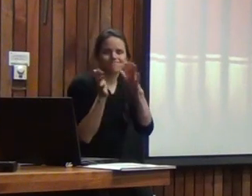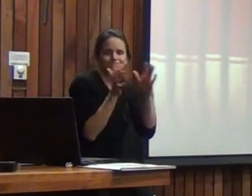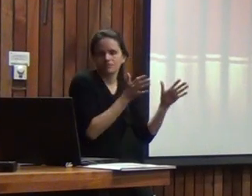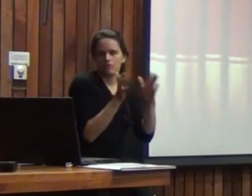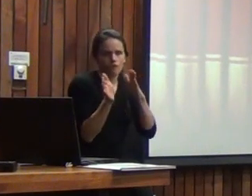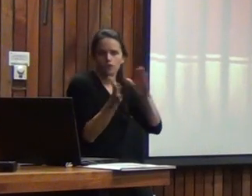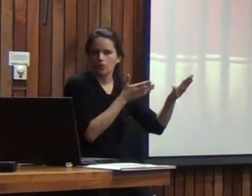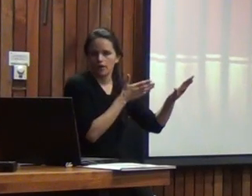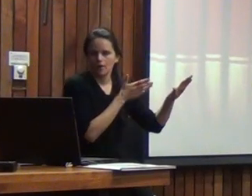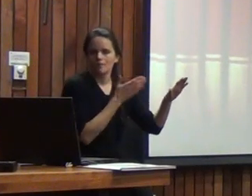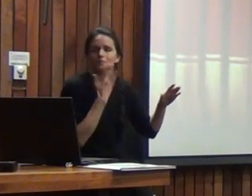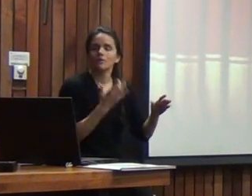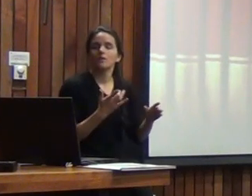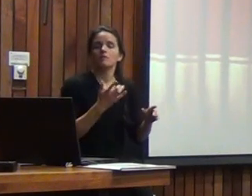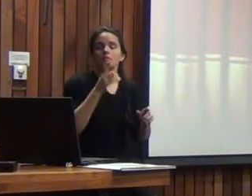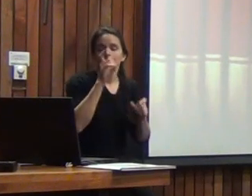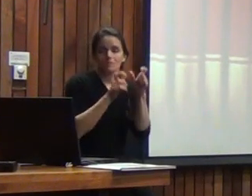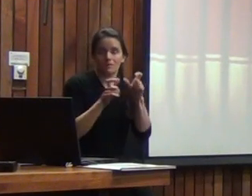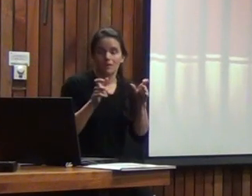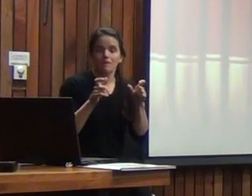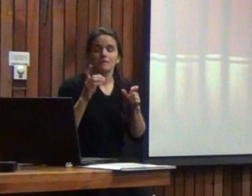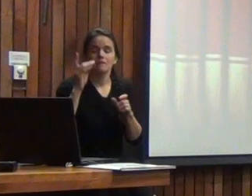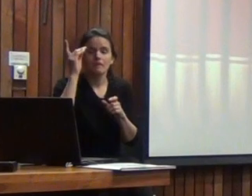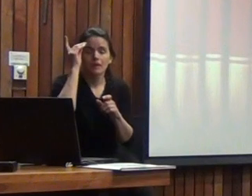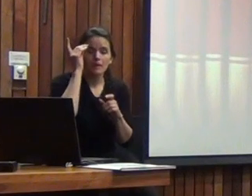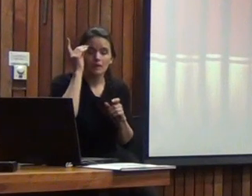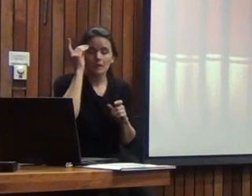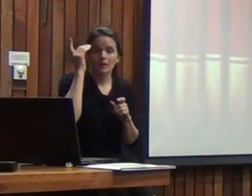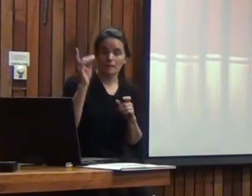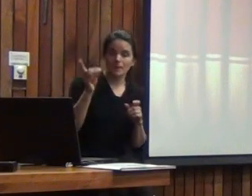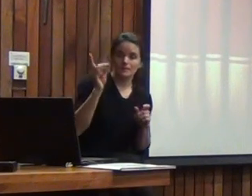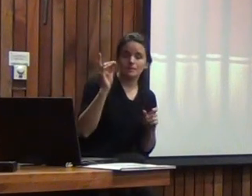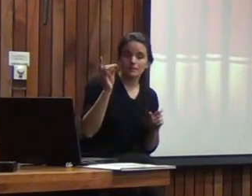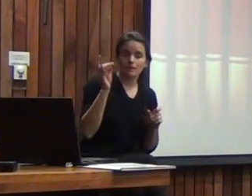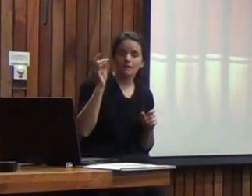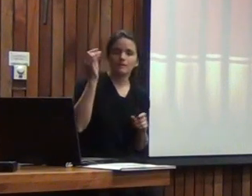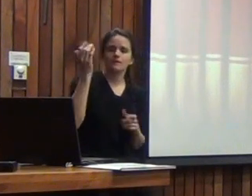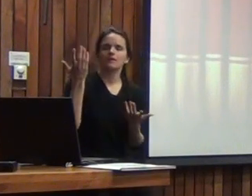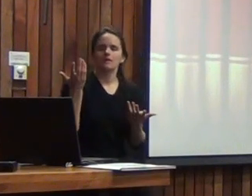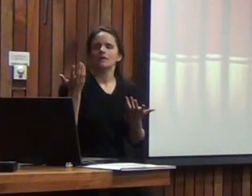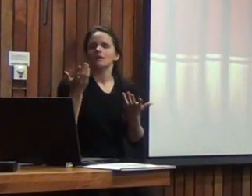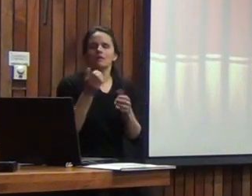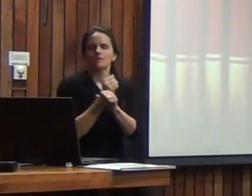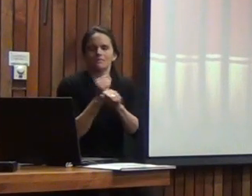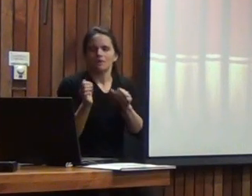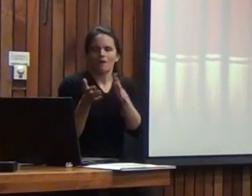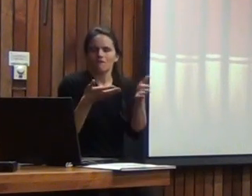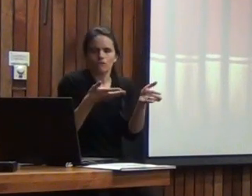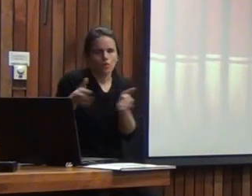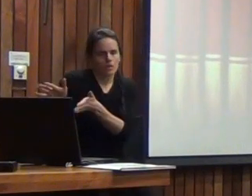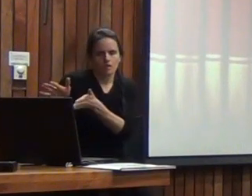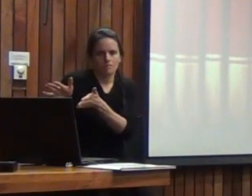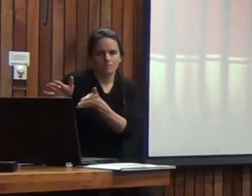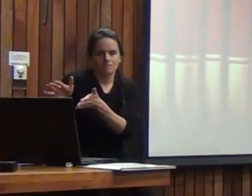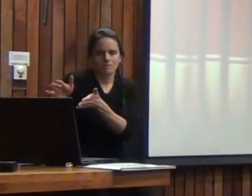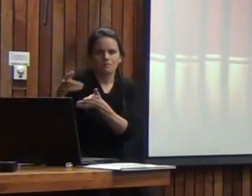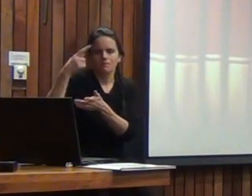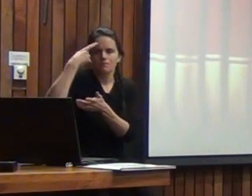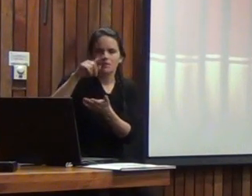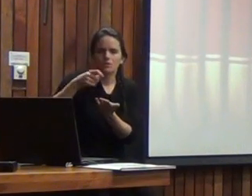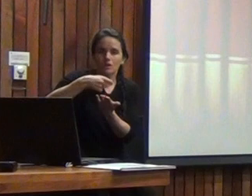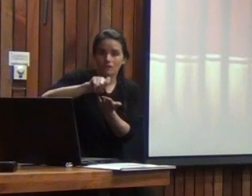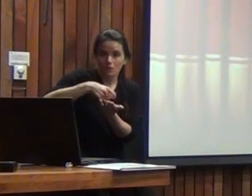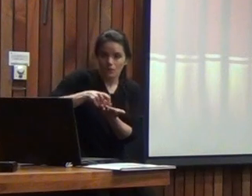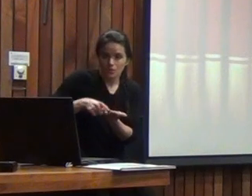inteligencia la población con discapacidad intelectual se deja fuera de la estandarización sin embargo cuando uno hace eso